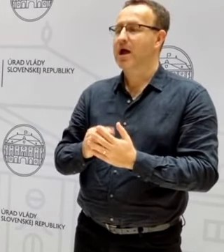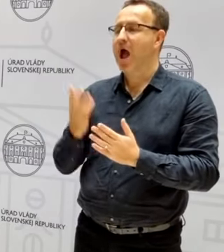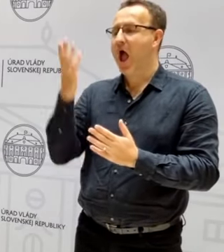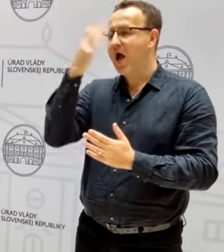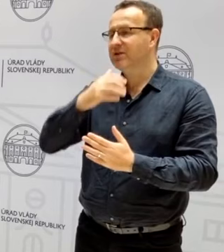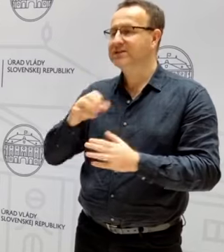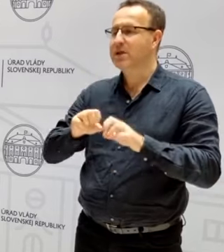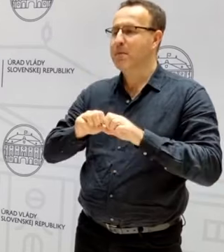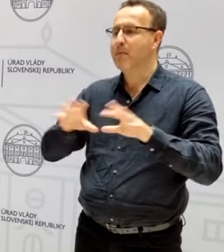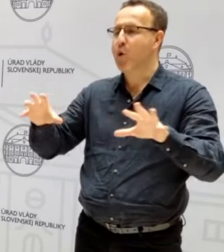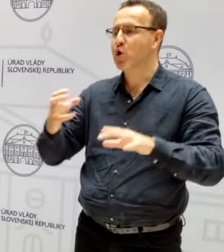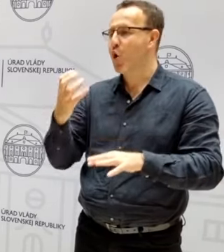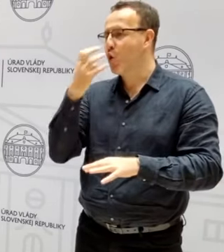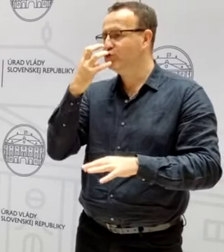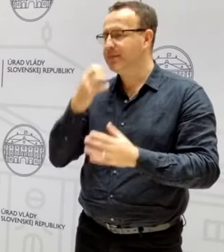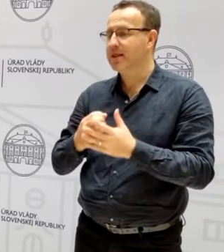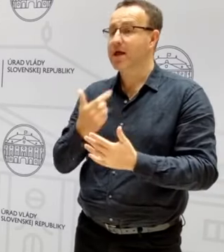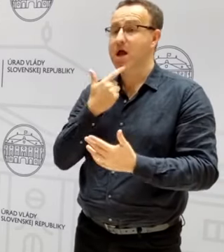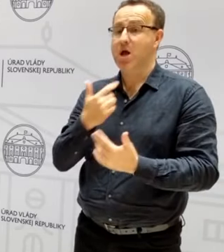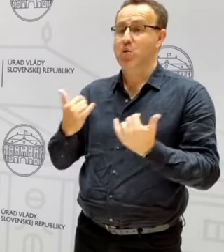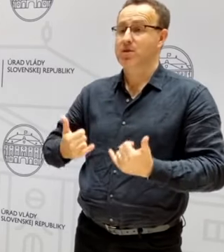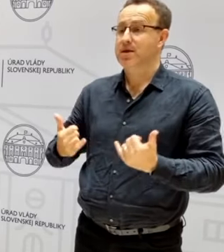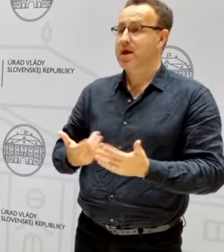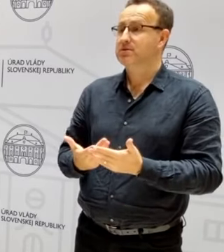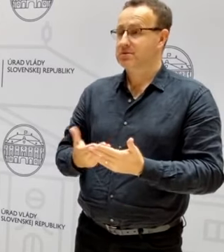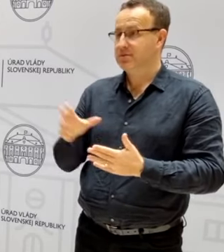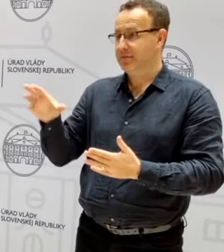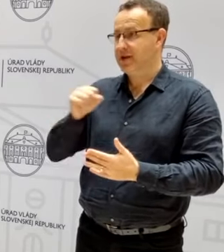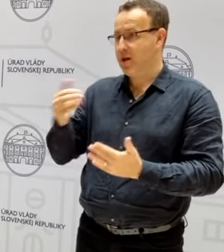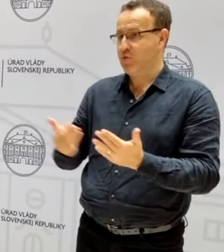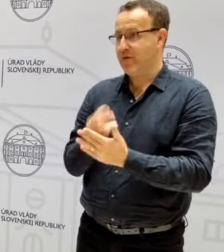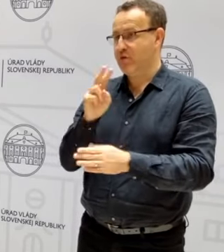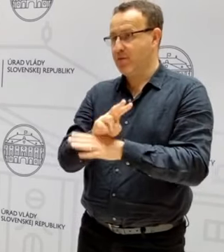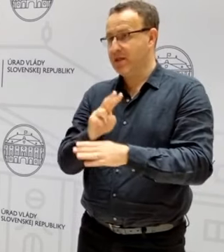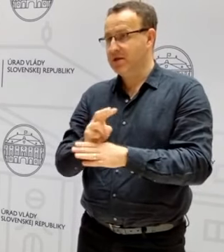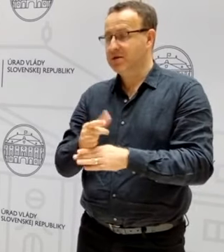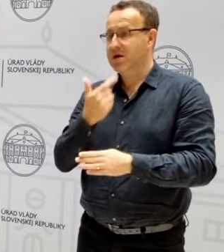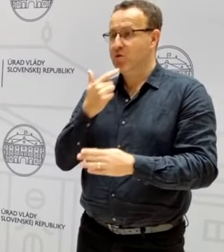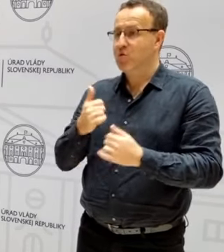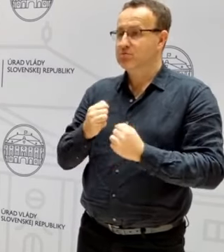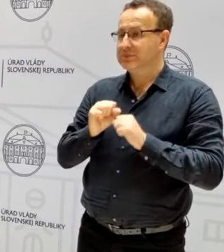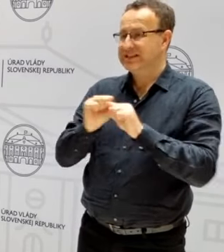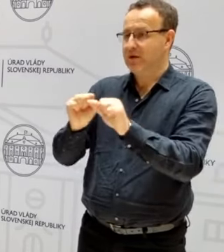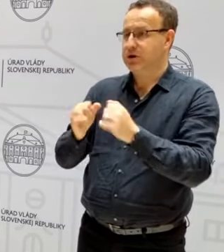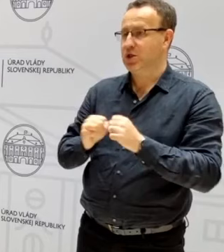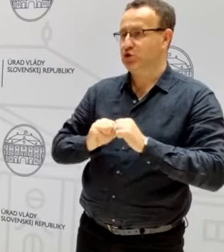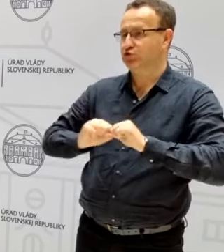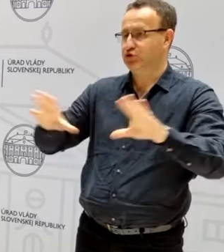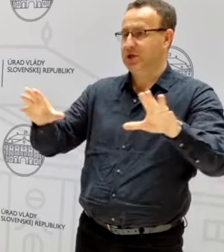morom ošipaných. Ako to je teraz aktuálne? Či ste prijali aj nejaké nové opatrenia, ktoré by mali zabraniť šíreniu?